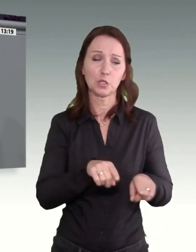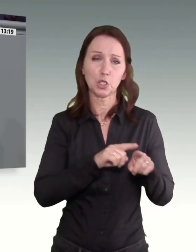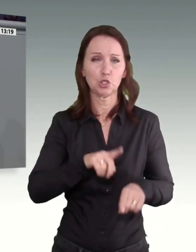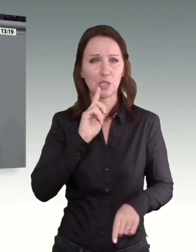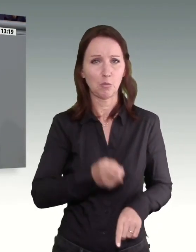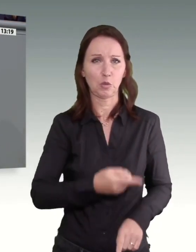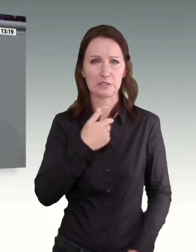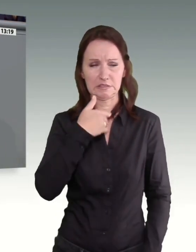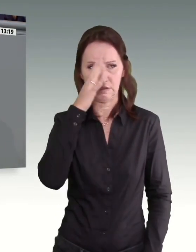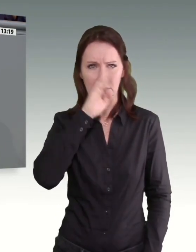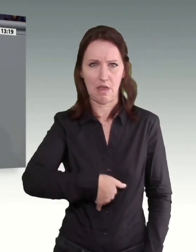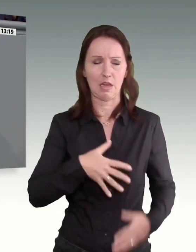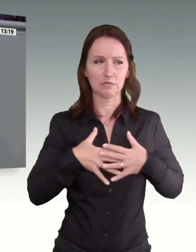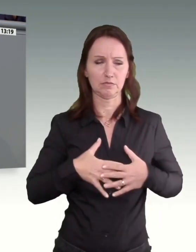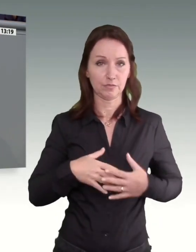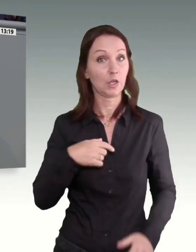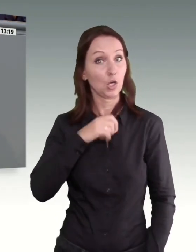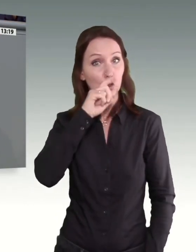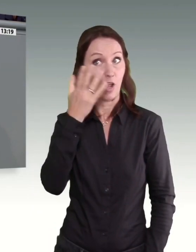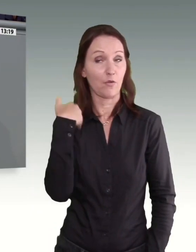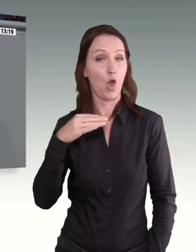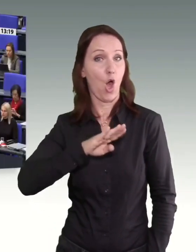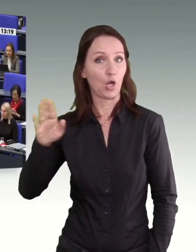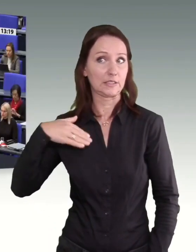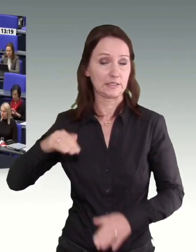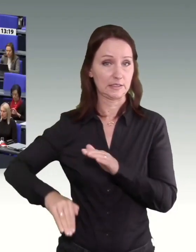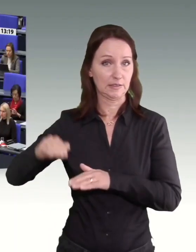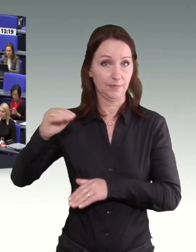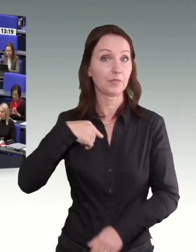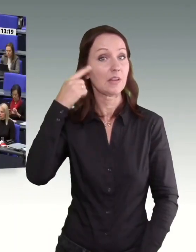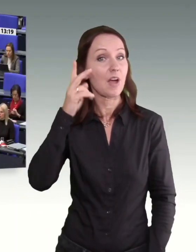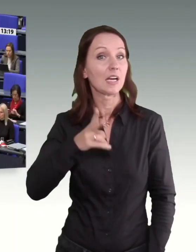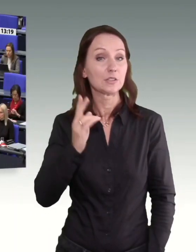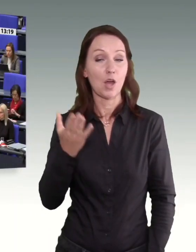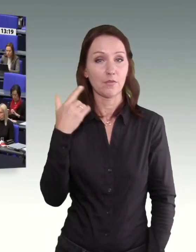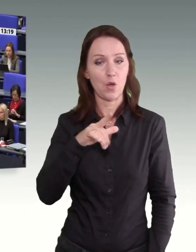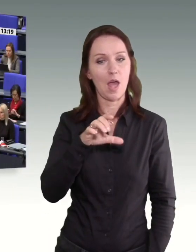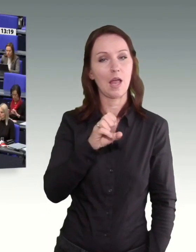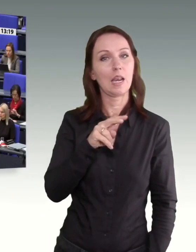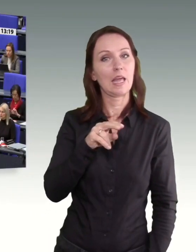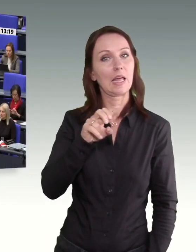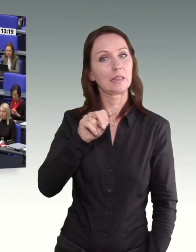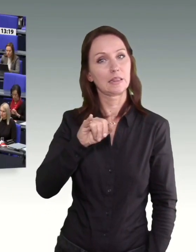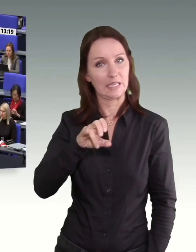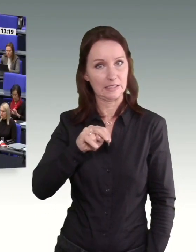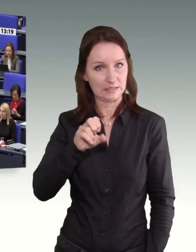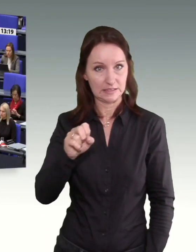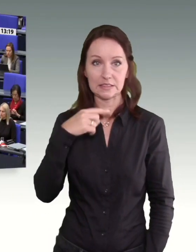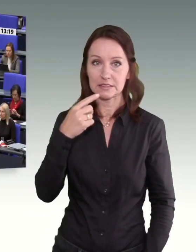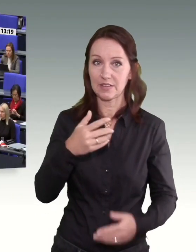ein stolzes Kind des Ostens, und ich weiß noch, Lenins Maxime war, konkrete Probleme